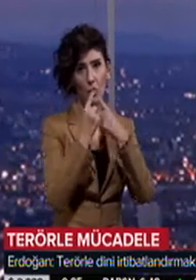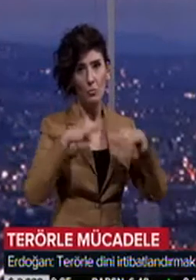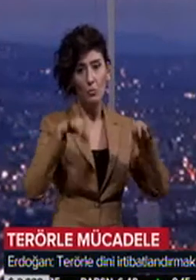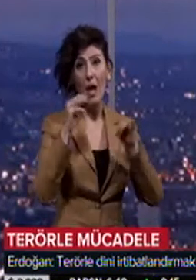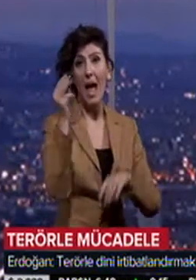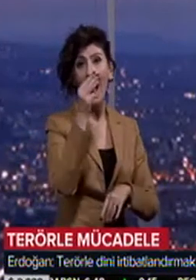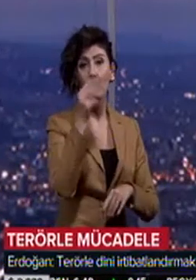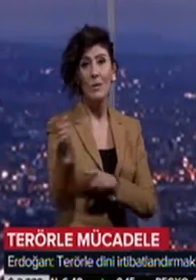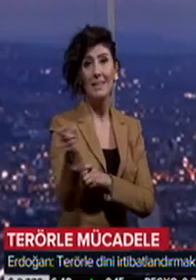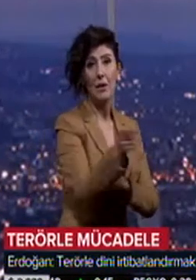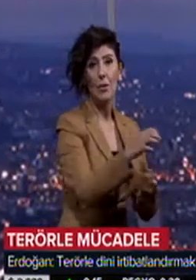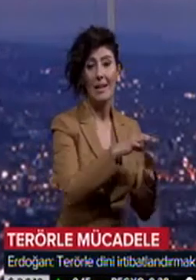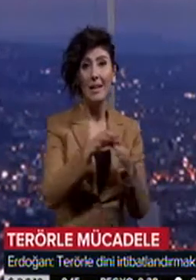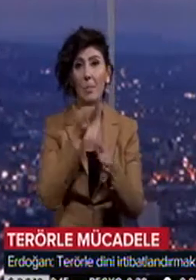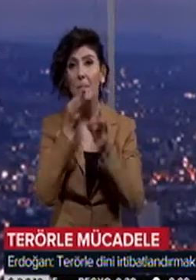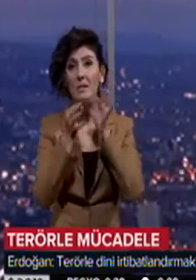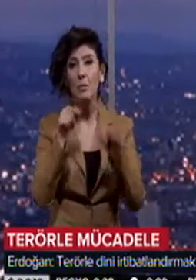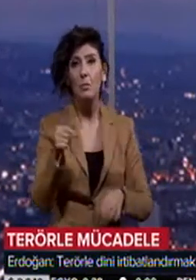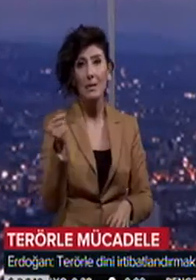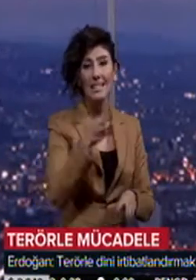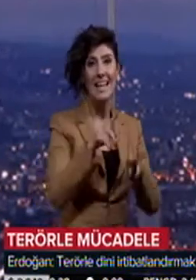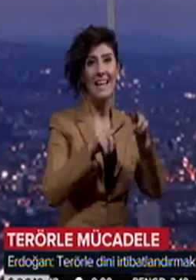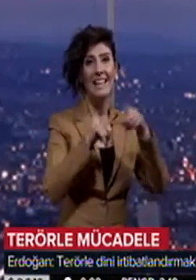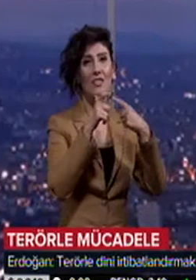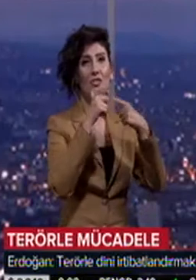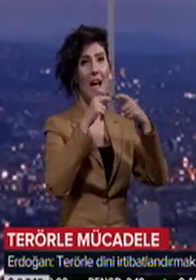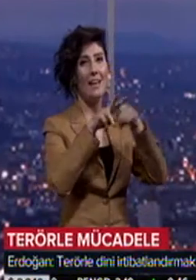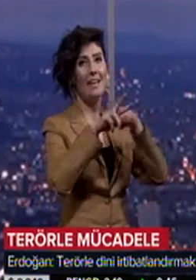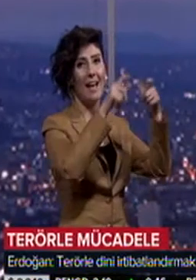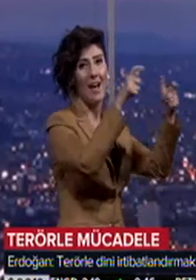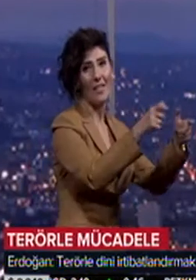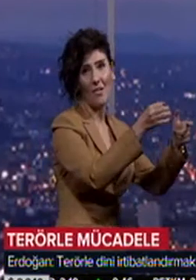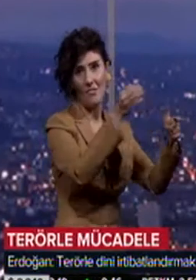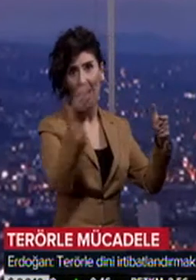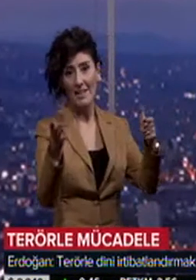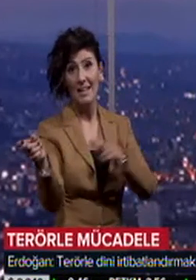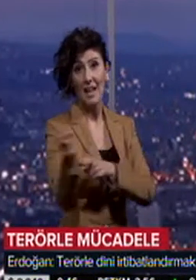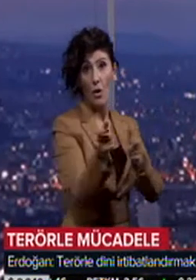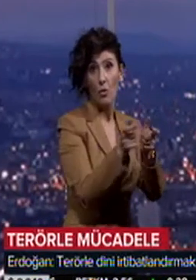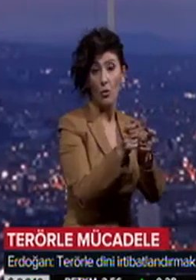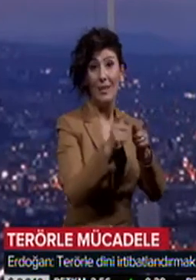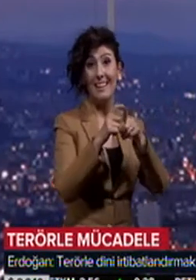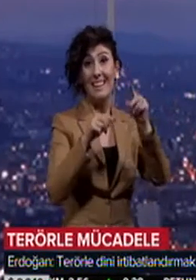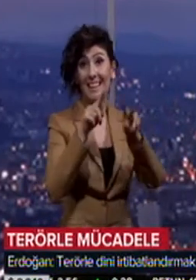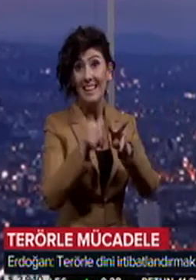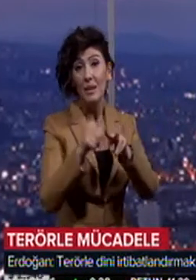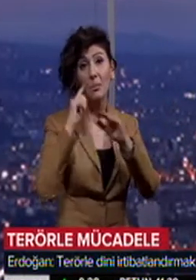Erdoğan, terörle ilgili mesajlarını bu kez Nijerya'dan verdi. Terör örgütünün dini milleti yoktur dedi ve uyardı.